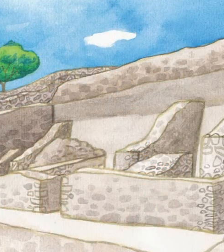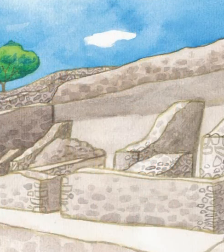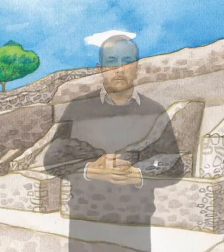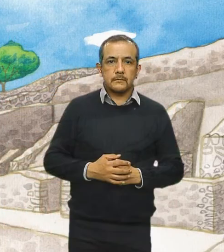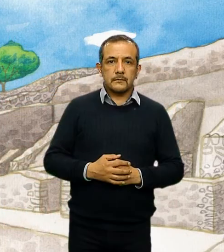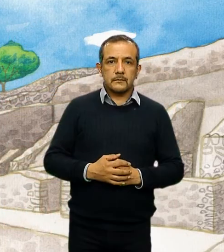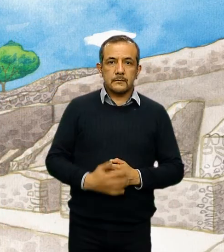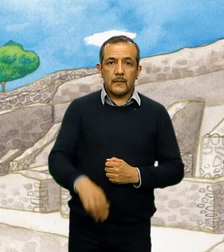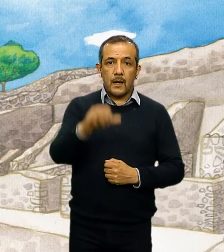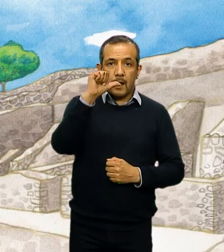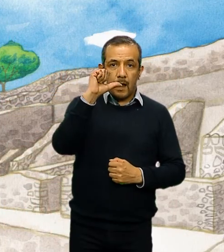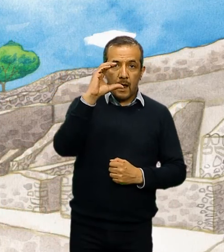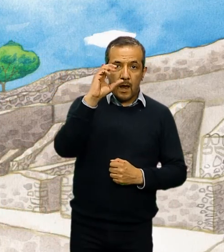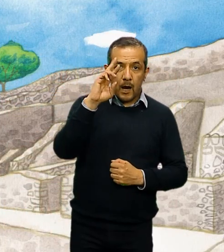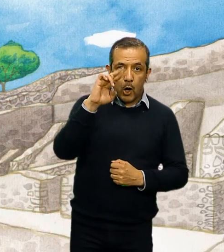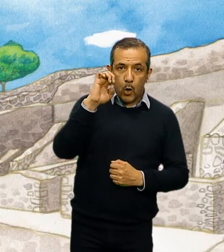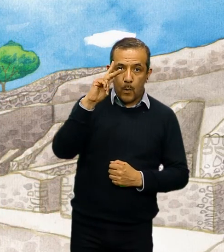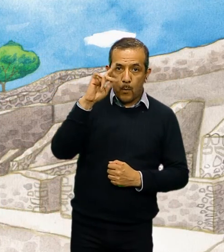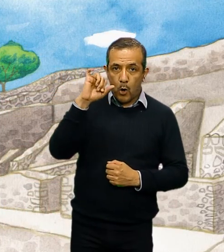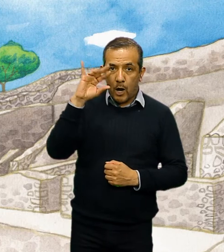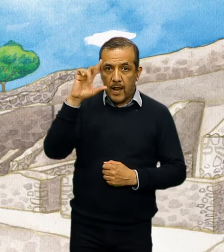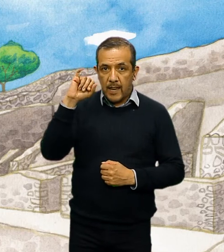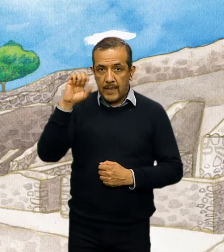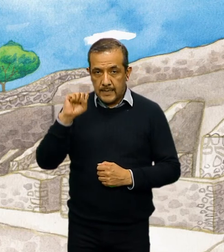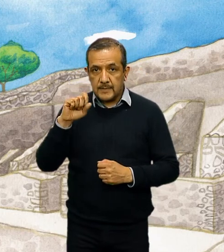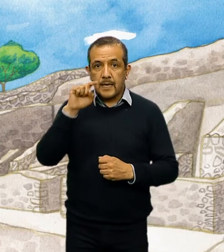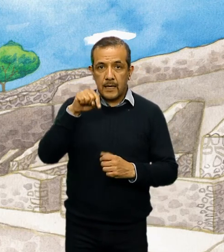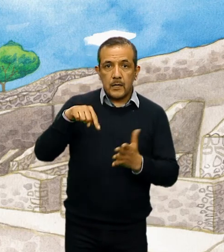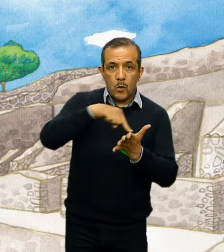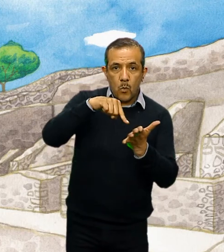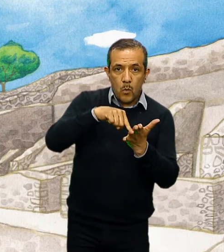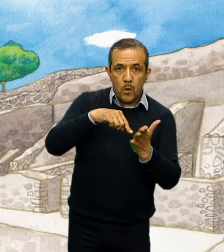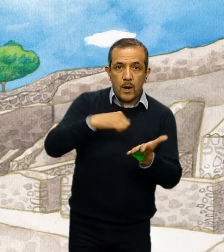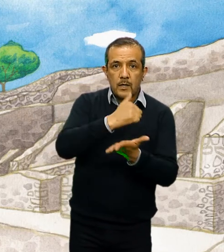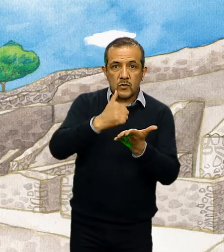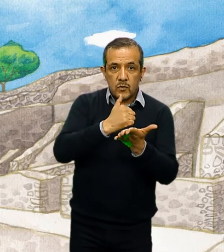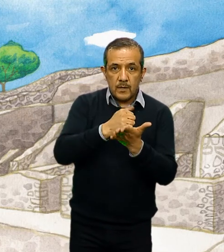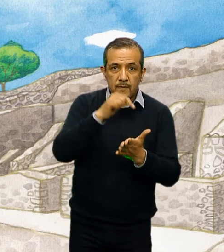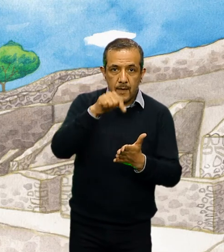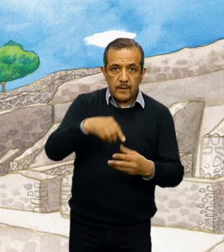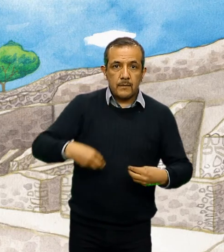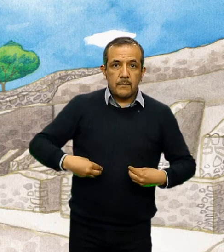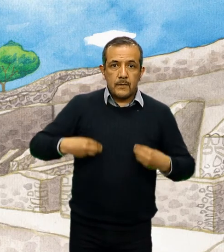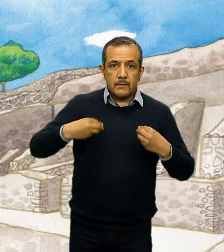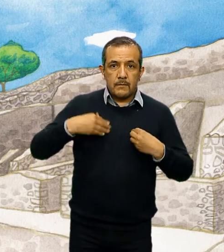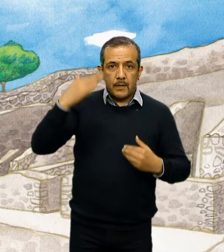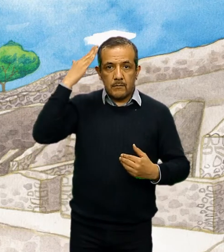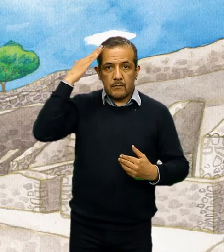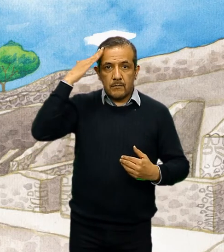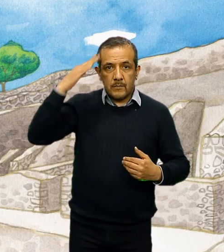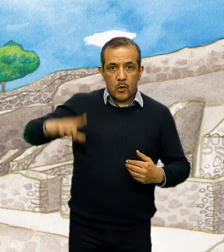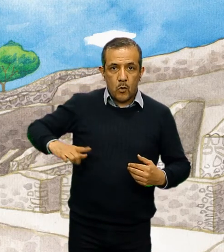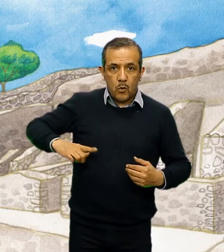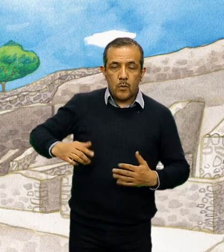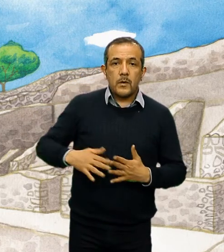La Acrópolis era el lugar dentro de la ciudad donde vivían los gobernantes y sacerdotes de Xochicalco.